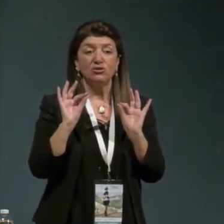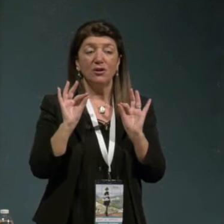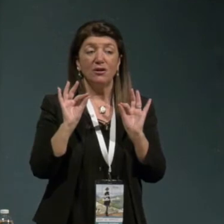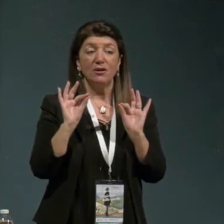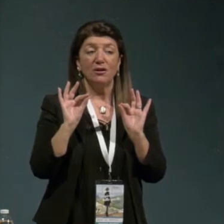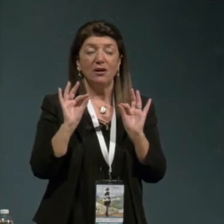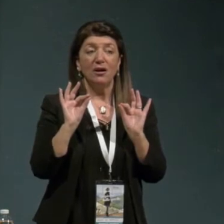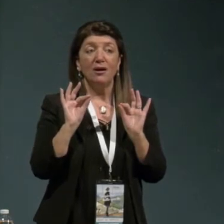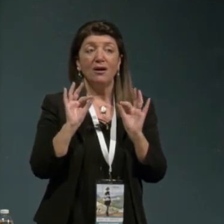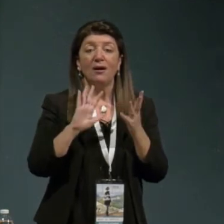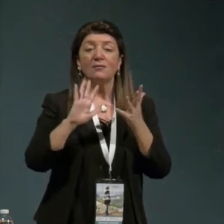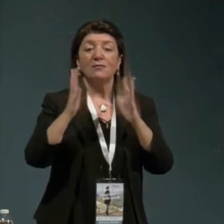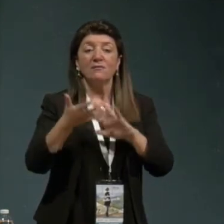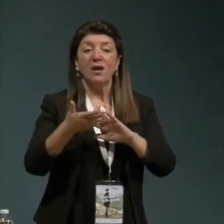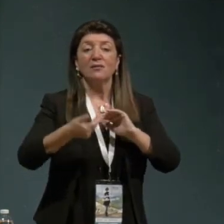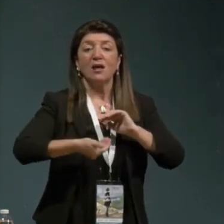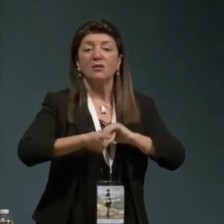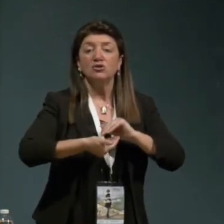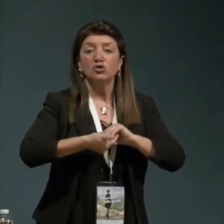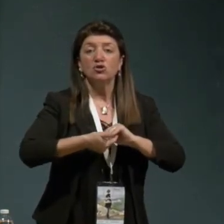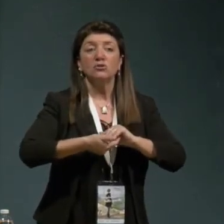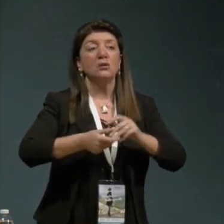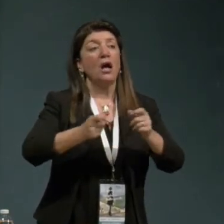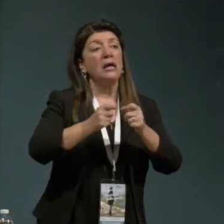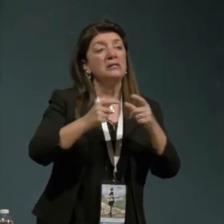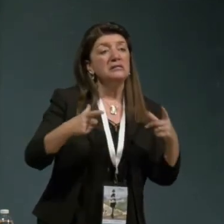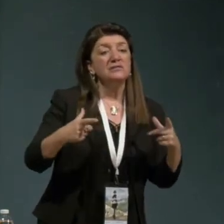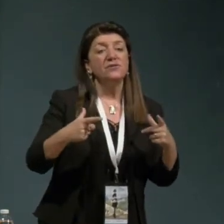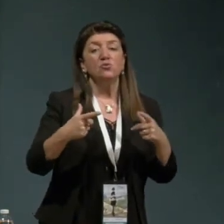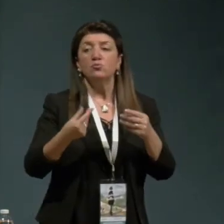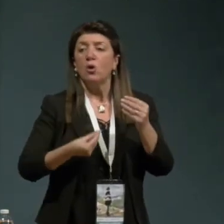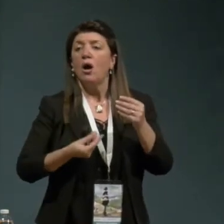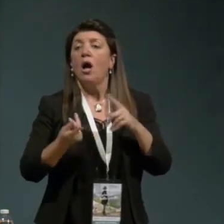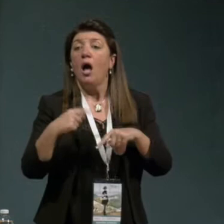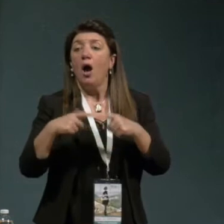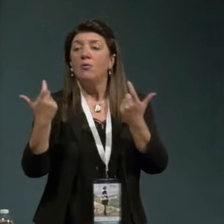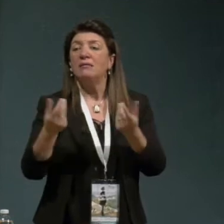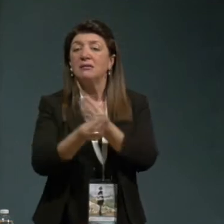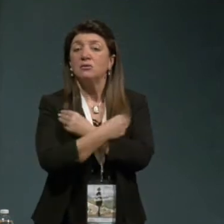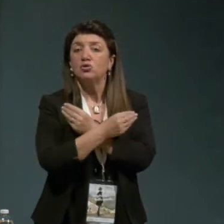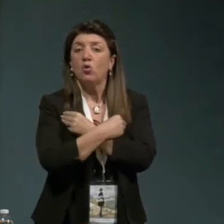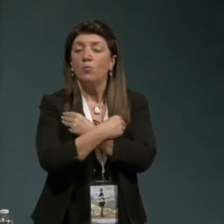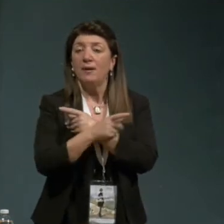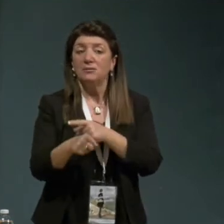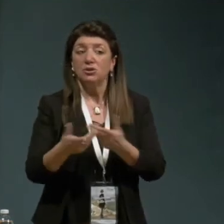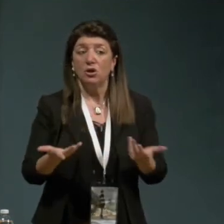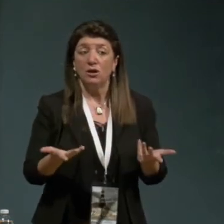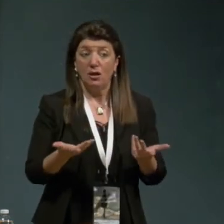diventare una società dove sviluppa la disoccupazione e l